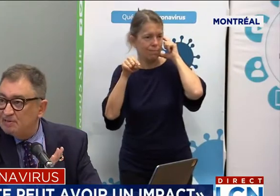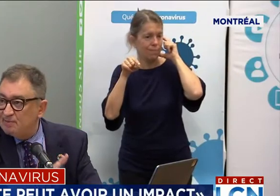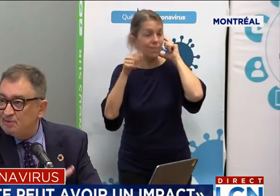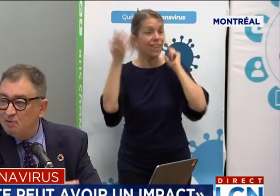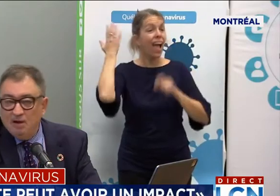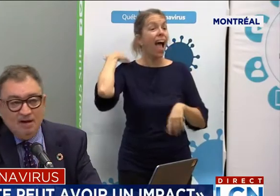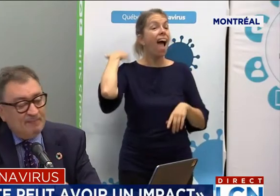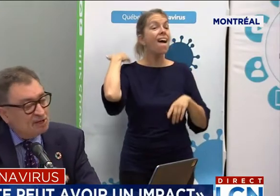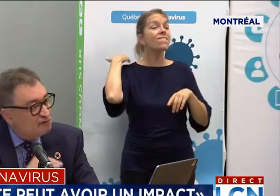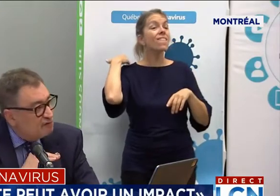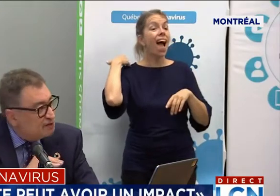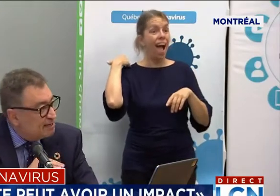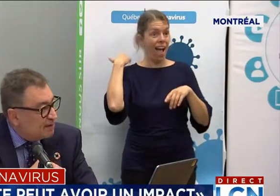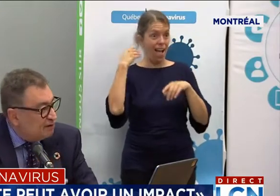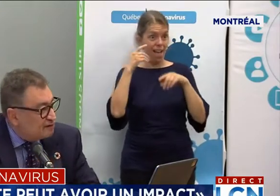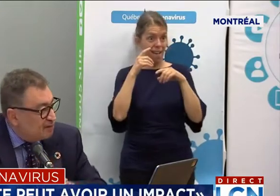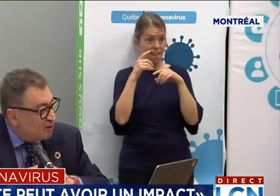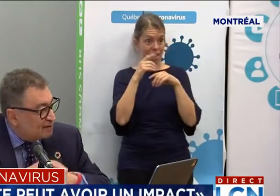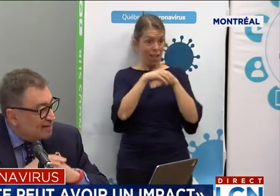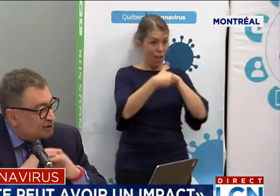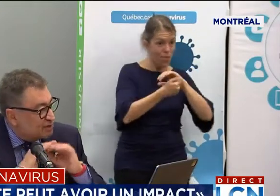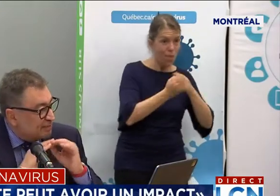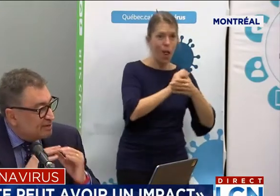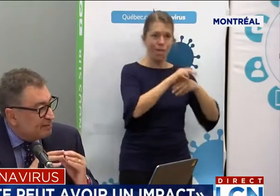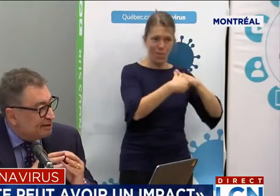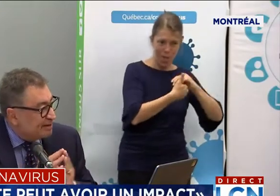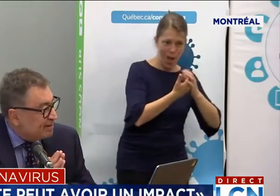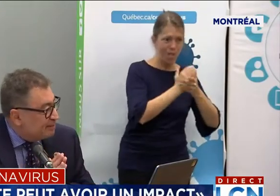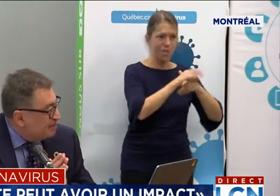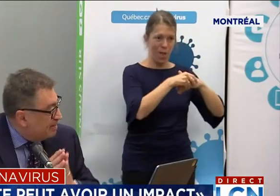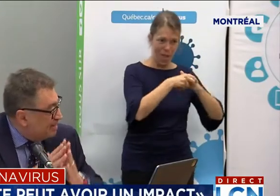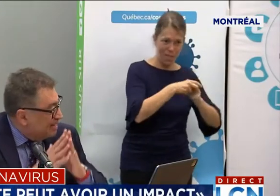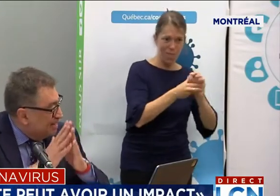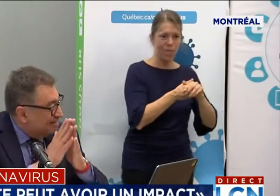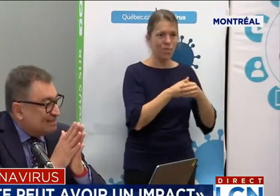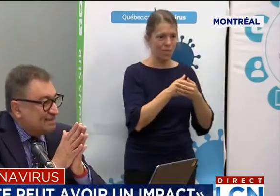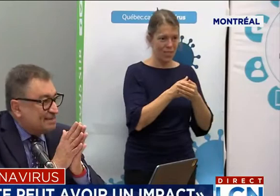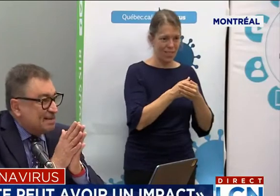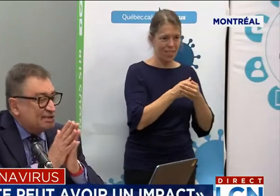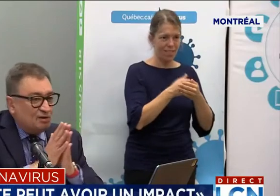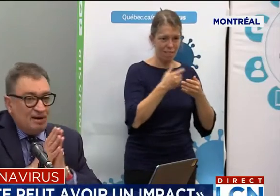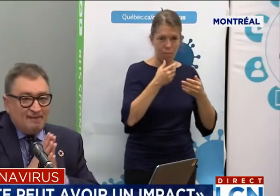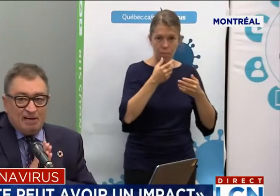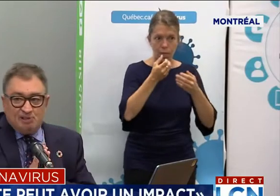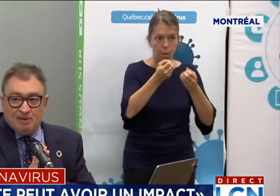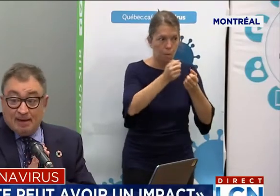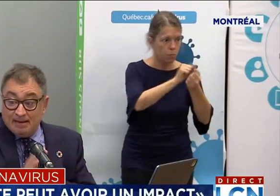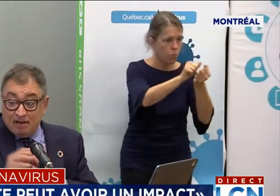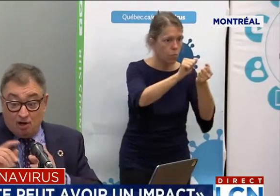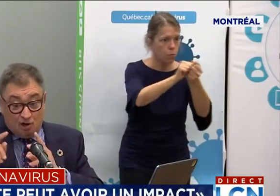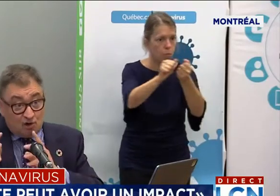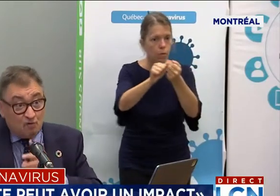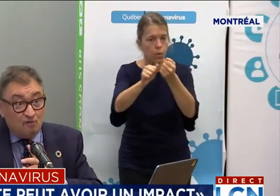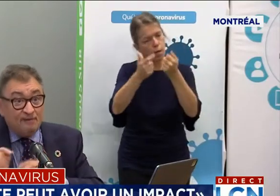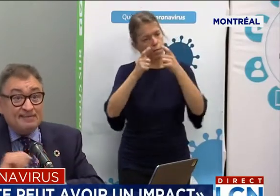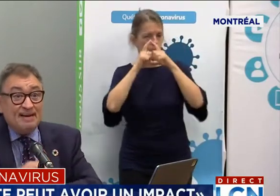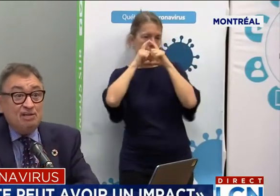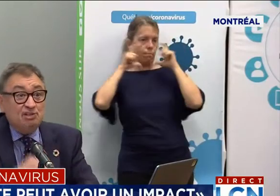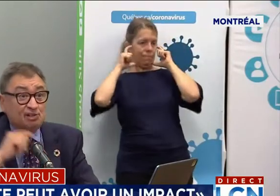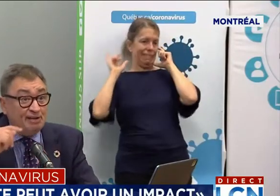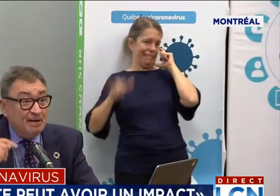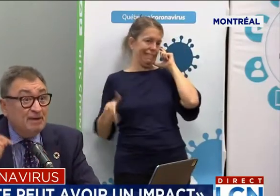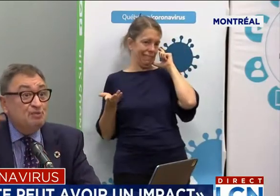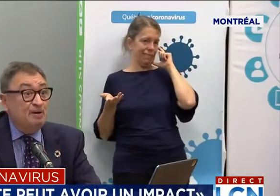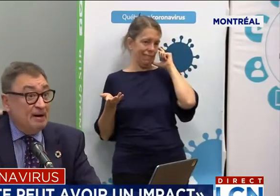impression, une perception, mais je veux vous le dire. On vous a montré la chose la plus importante en premier, la distanciation, le lavage des mains. Le couvre